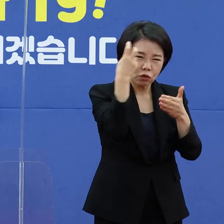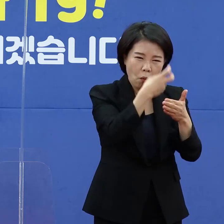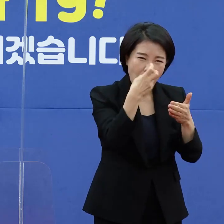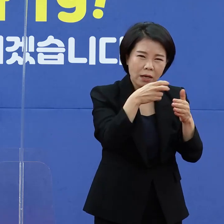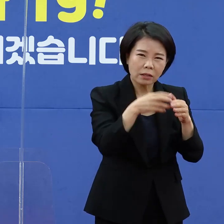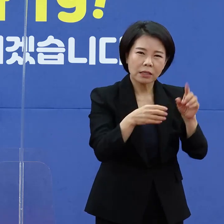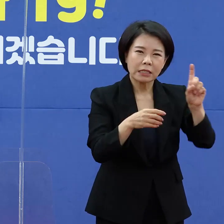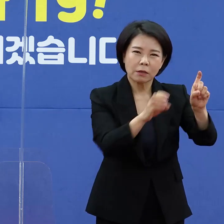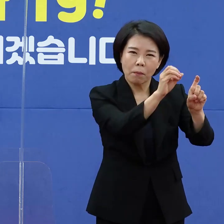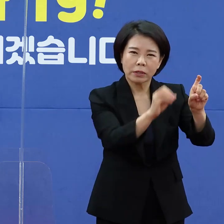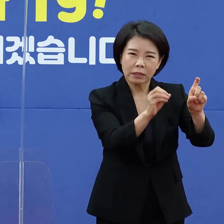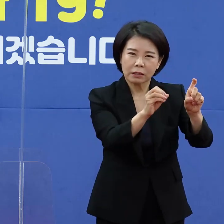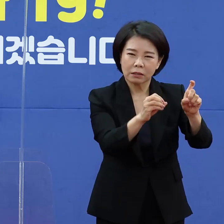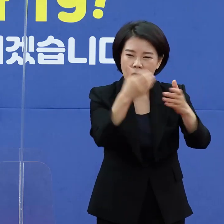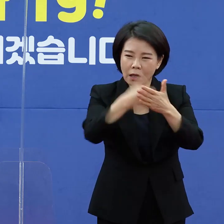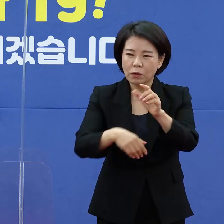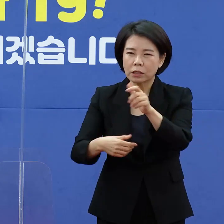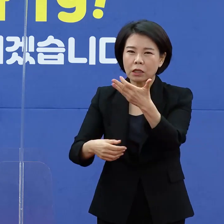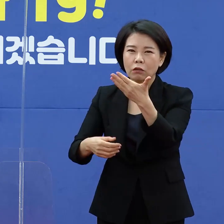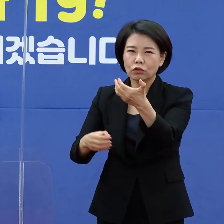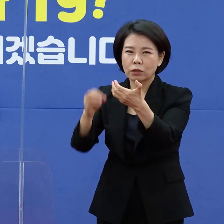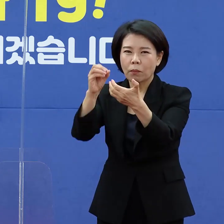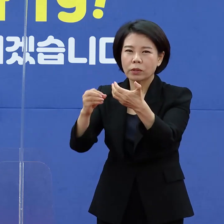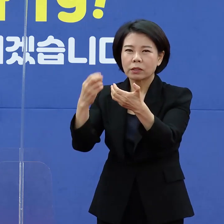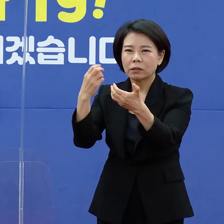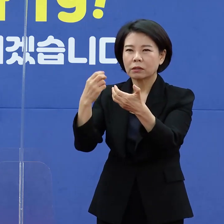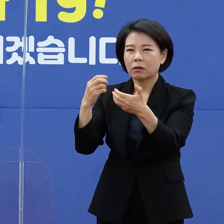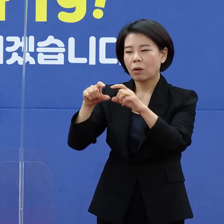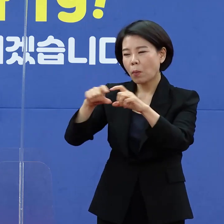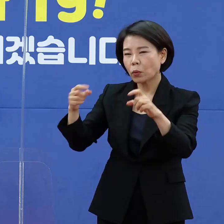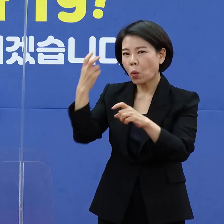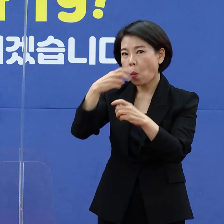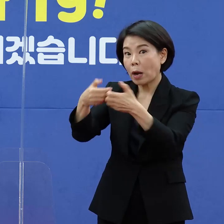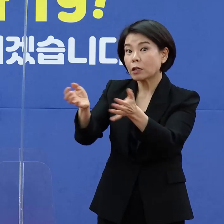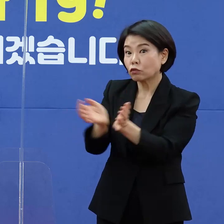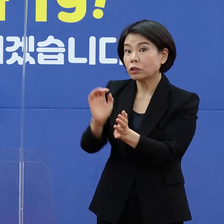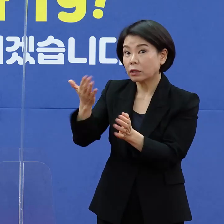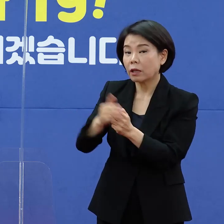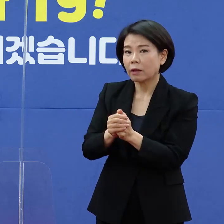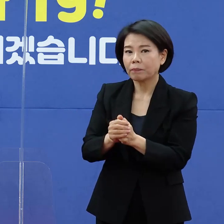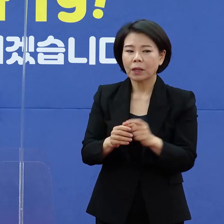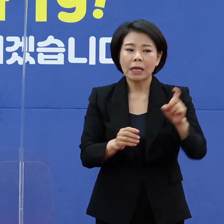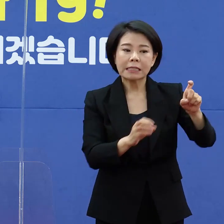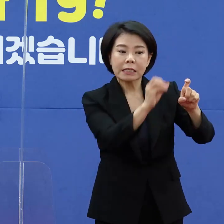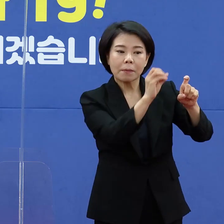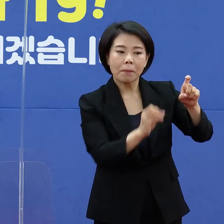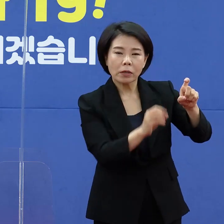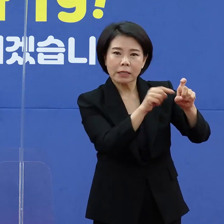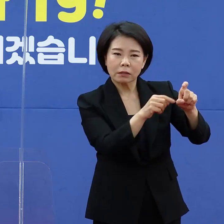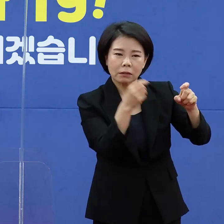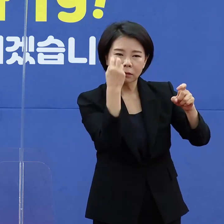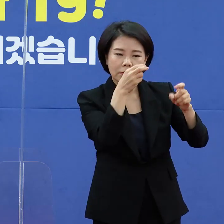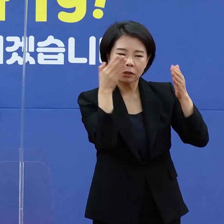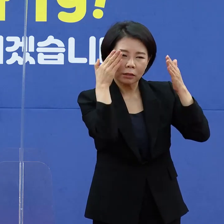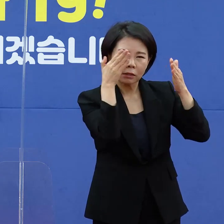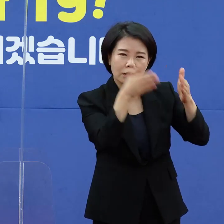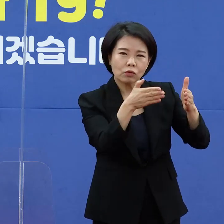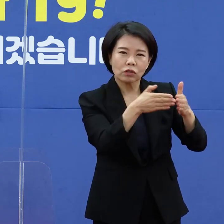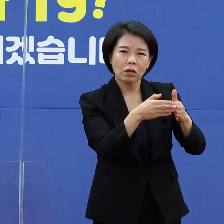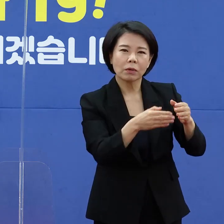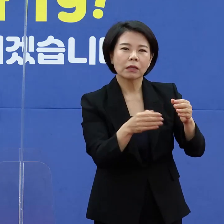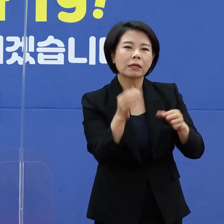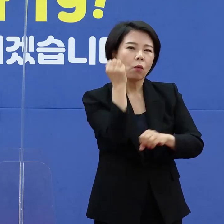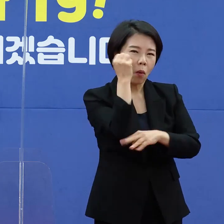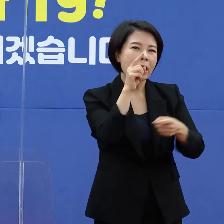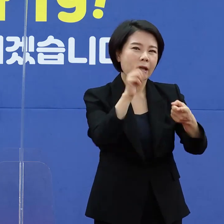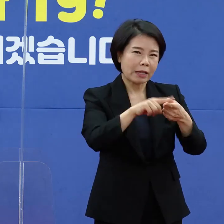나머지 90%는 일반관리군이 되는데 이 10%의 집중관리군은 기존대로 1일 2회